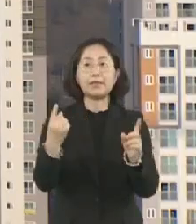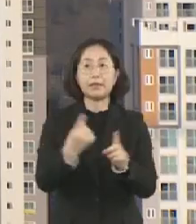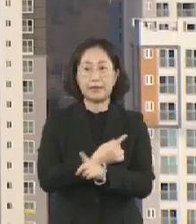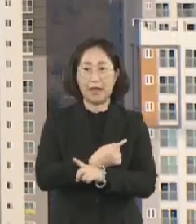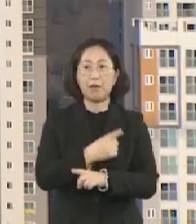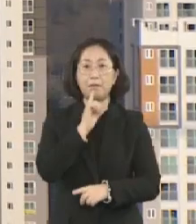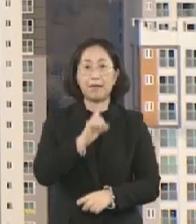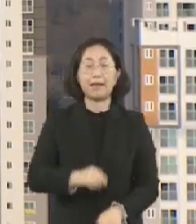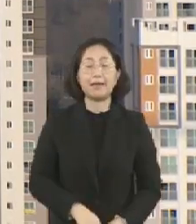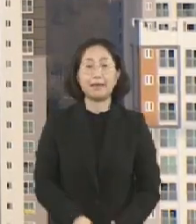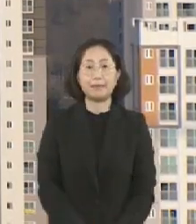밝혔습니다.